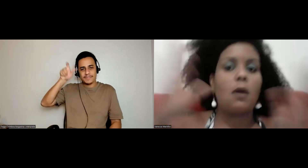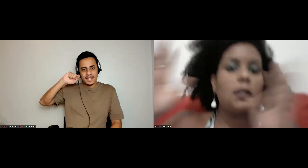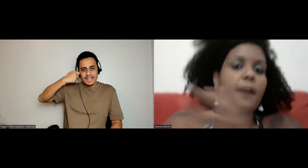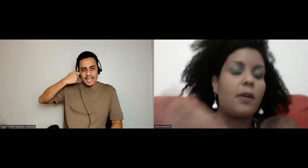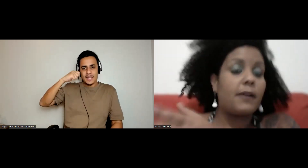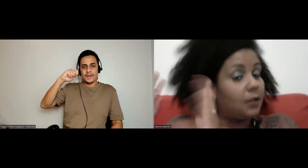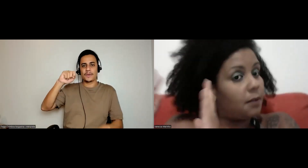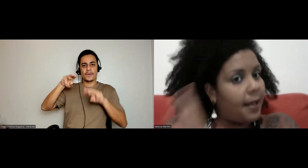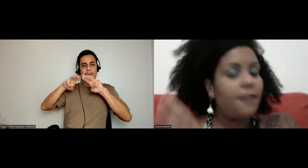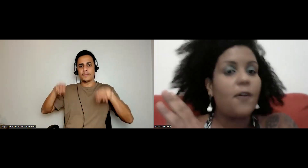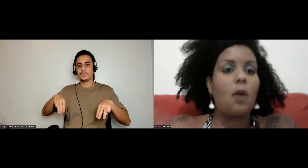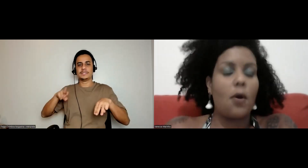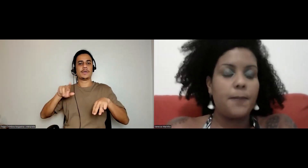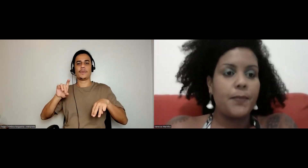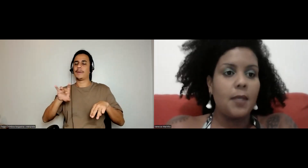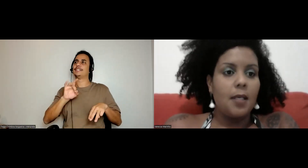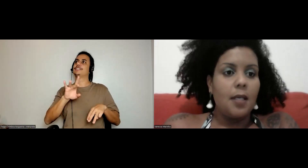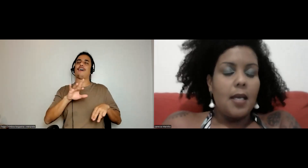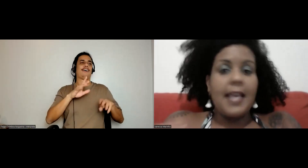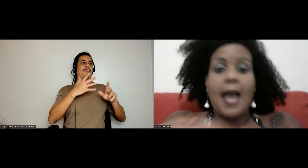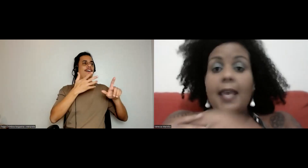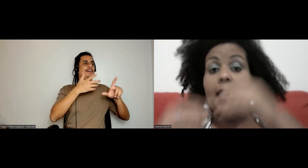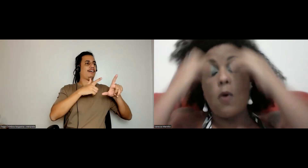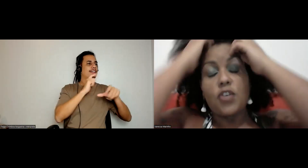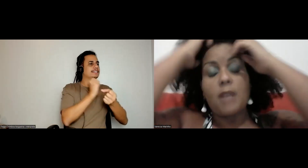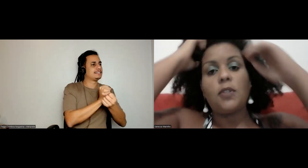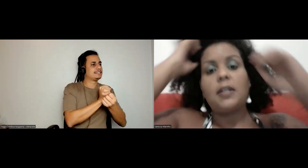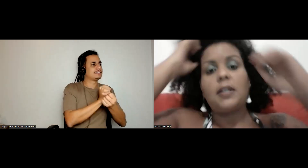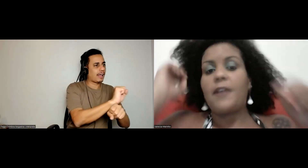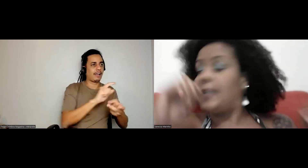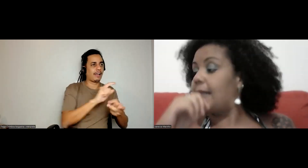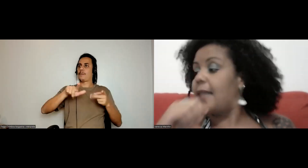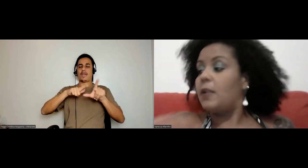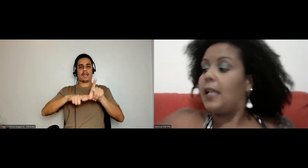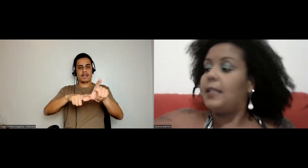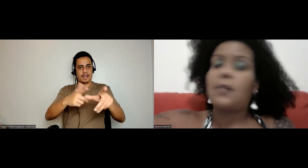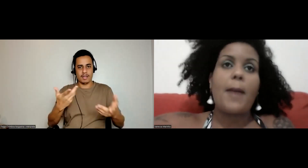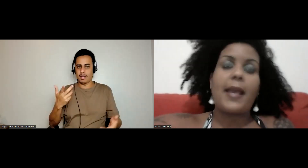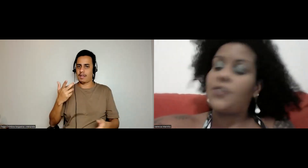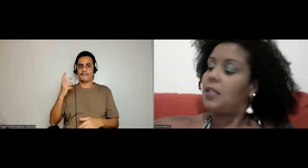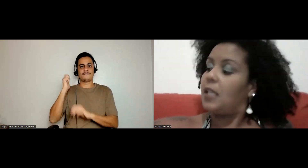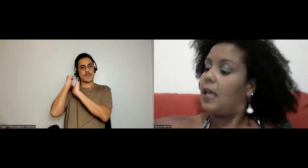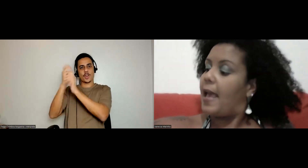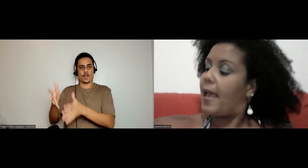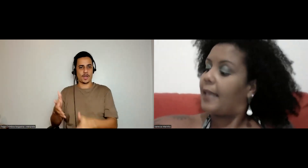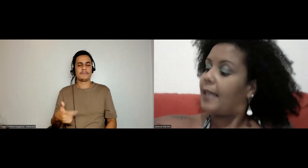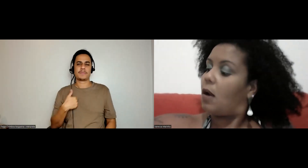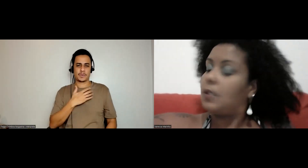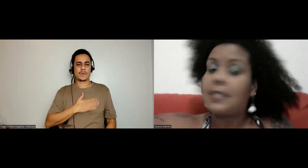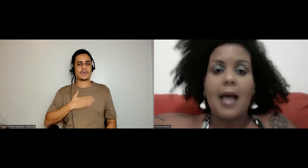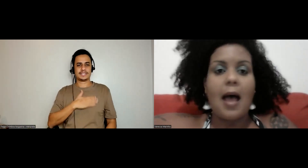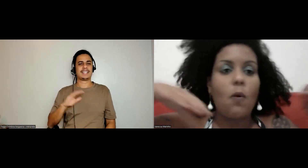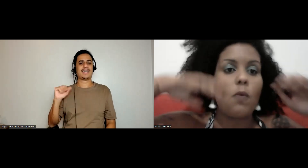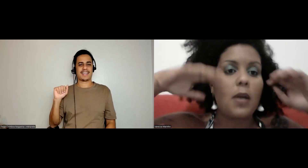escravidão, candomblé e folclore. E aí eu gostei muito da fala de Cazé quando ele disse como é que a gente quer